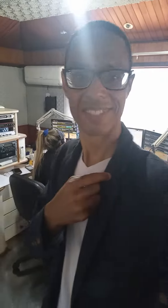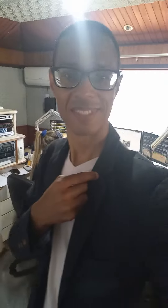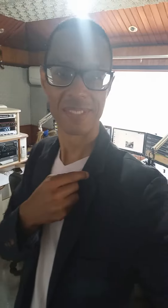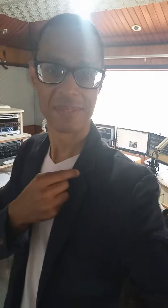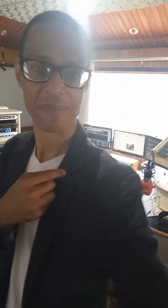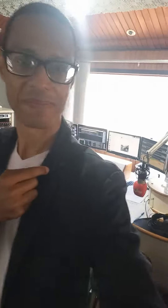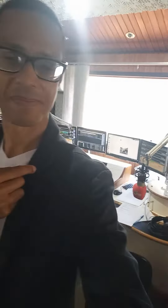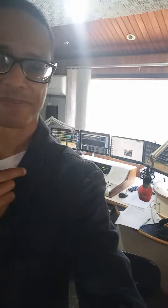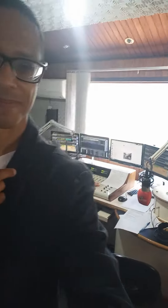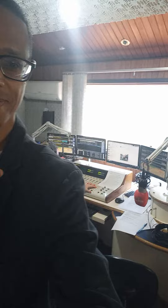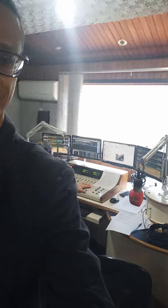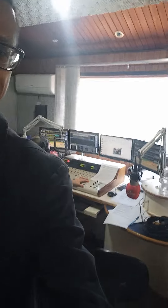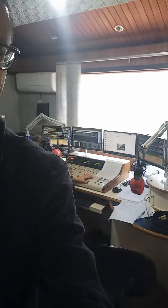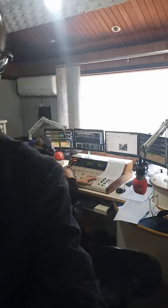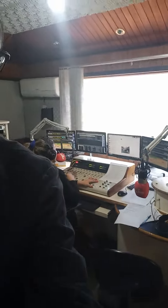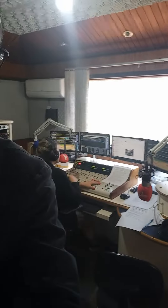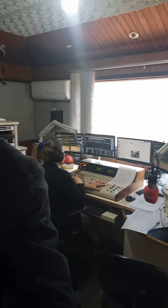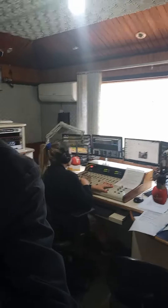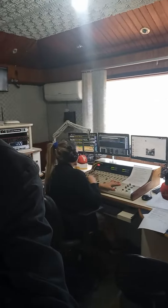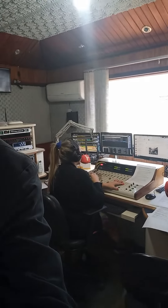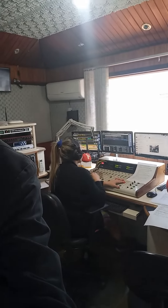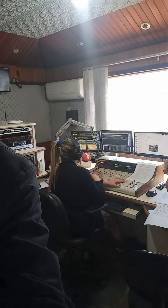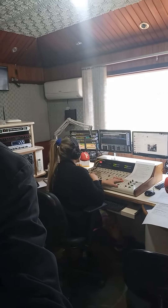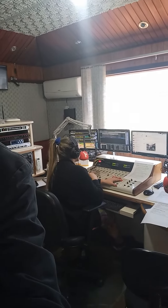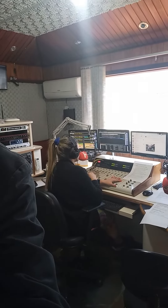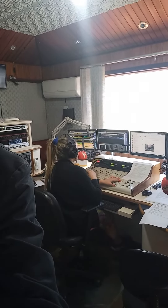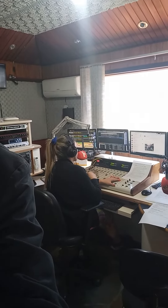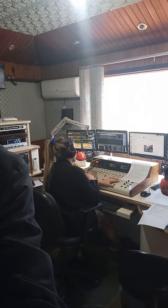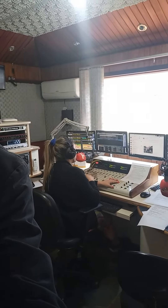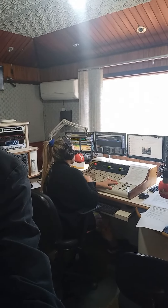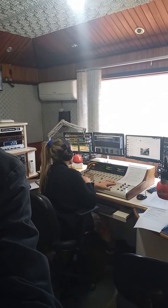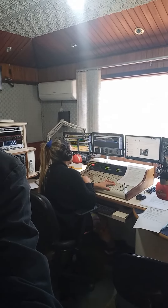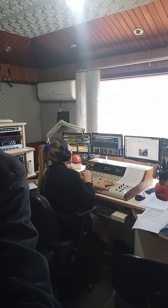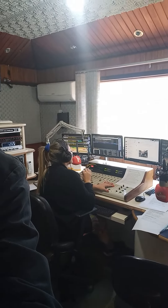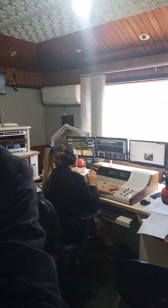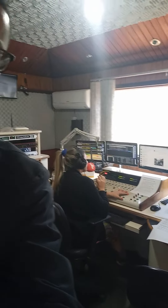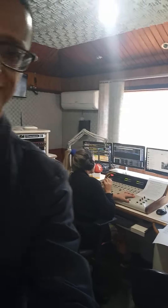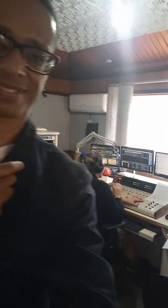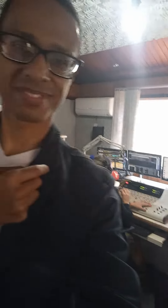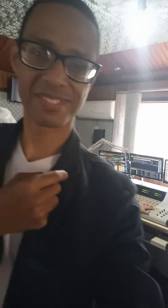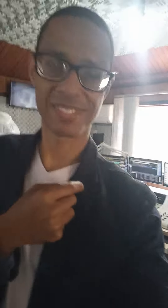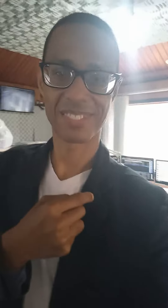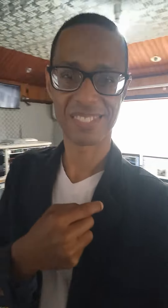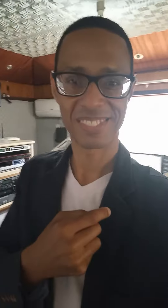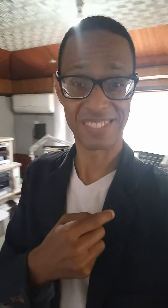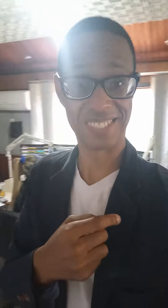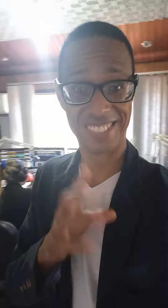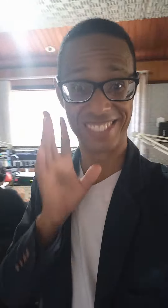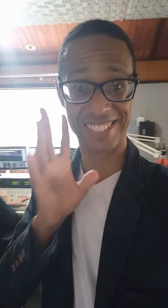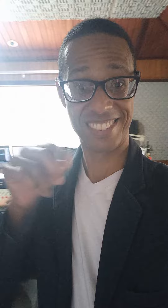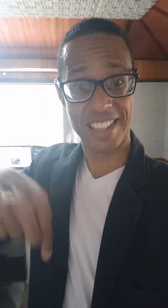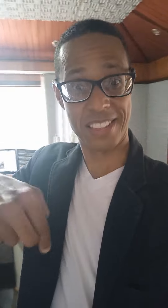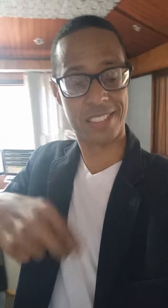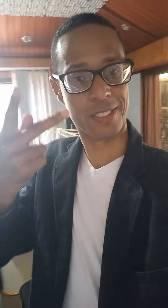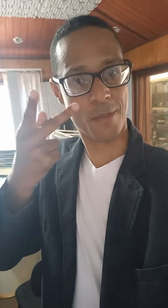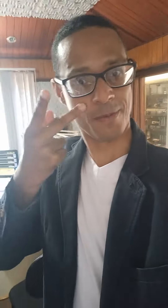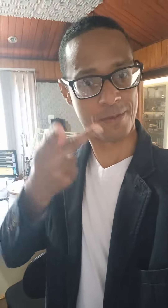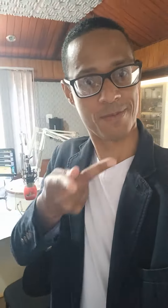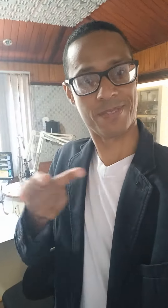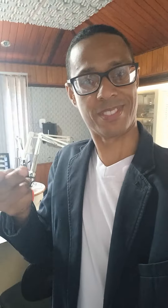pele, depilação a laser, além de contar com nutricionista e acupuntura. Então não espera mais não, marca agora mesmo a sua consulta e